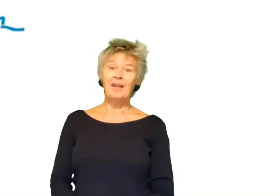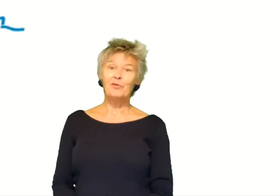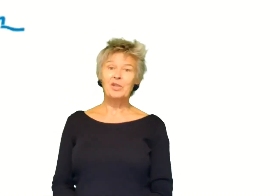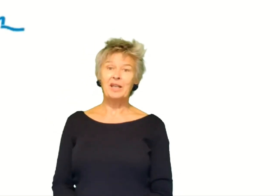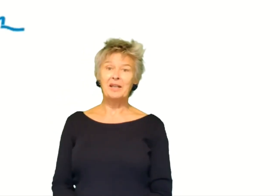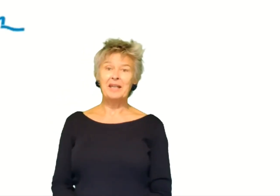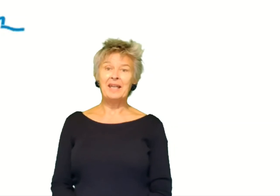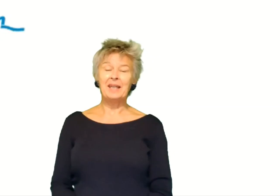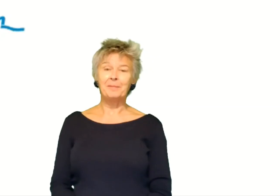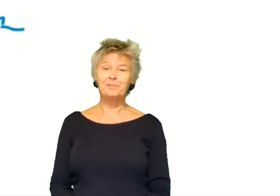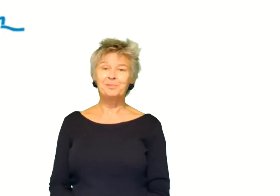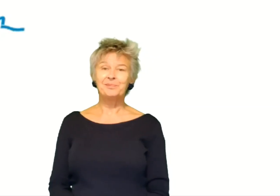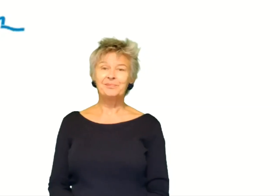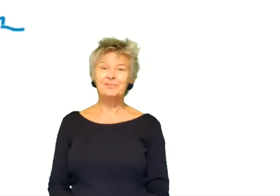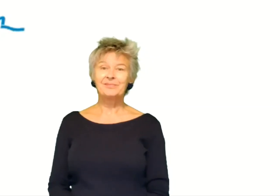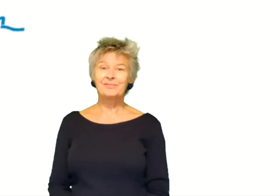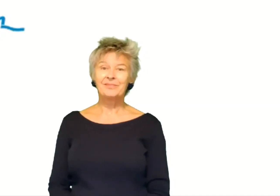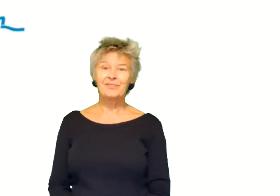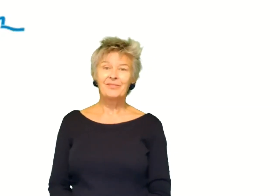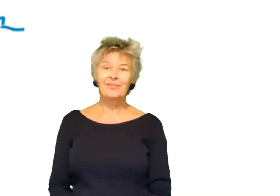verschillende keren.